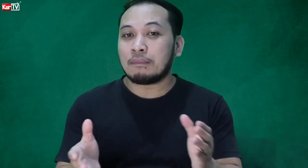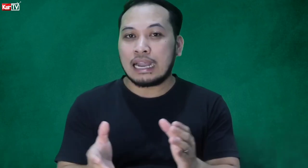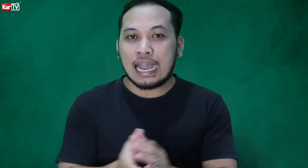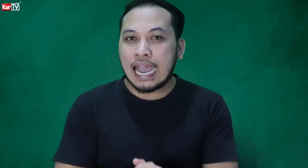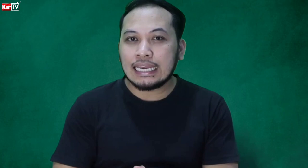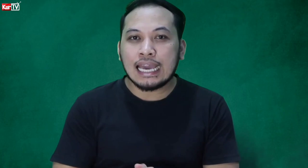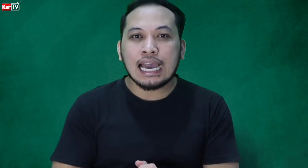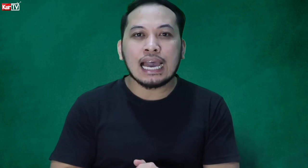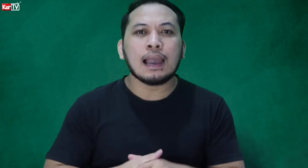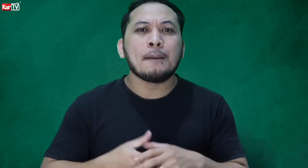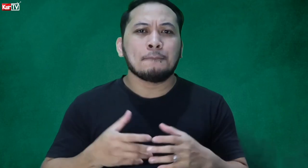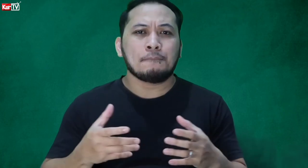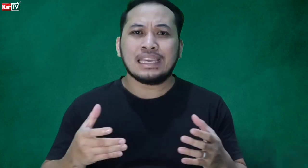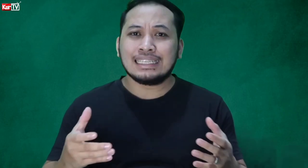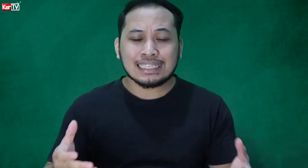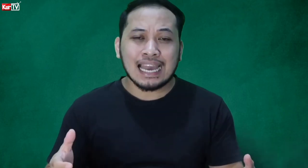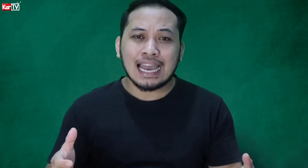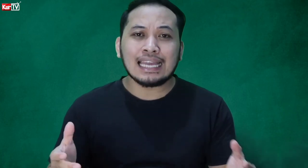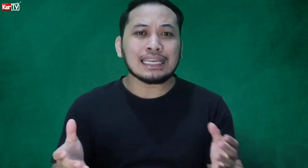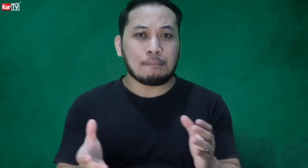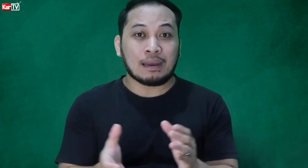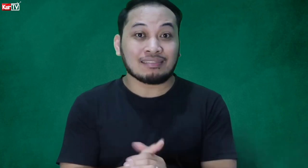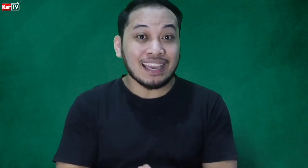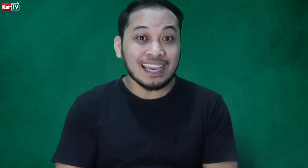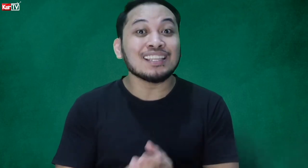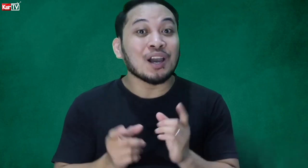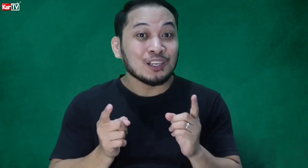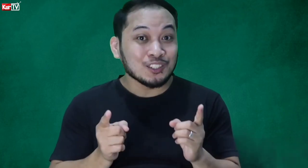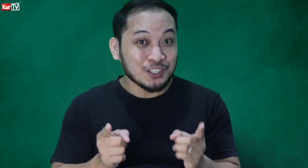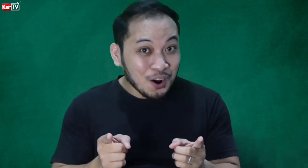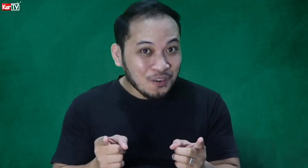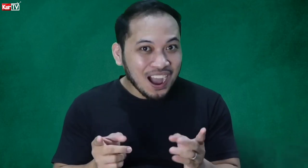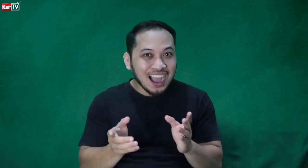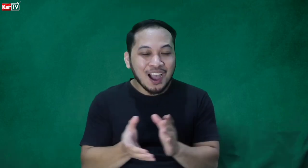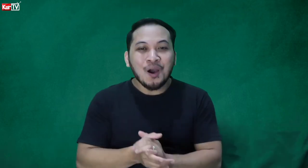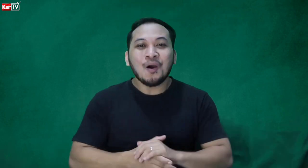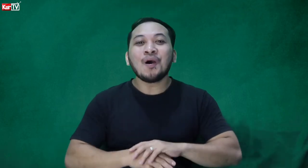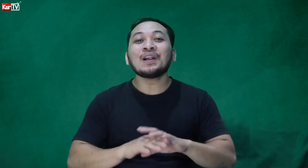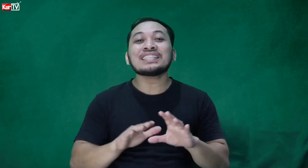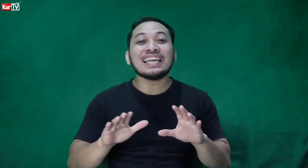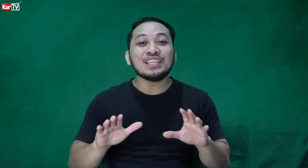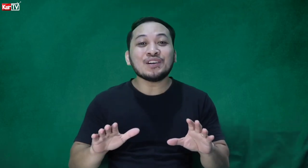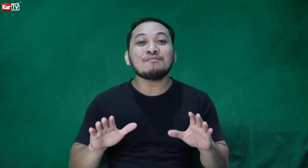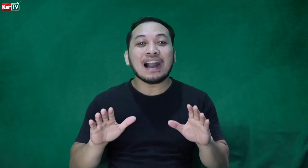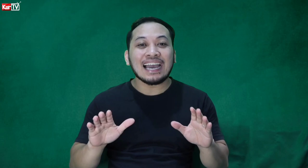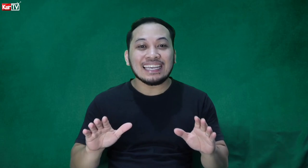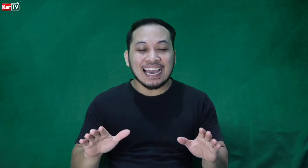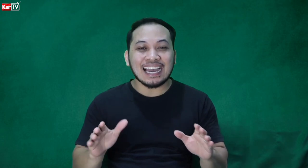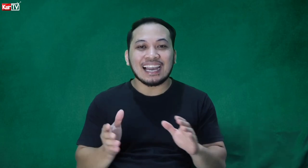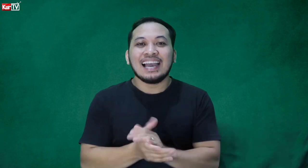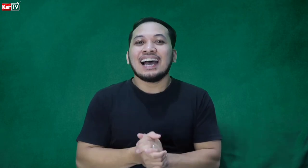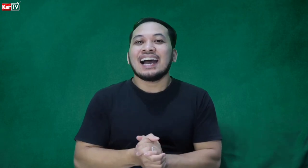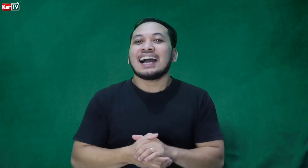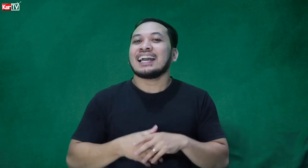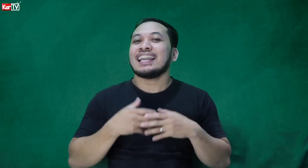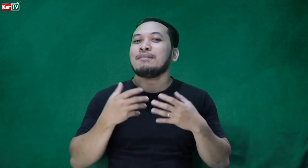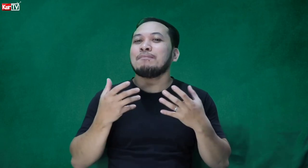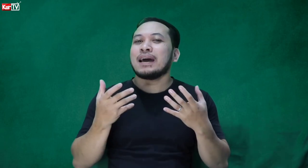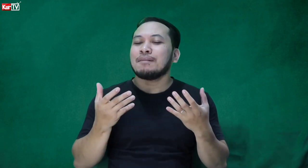kamag-anak, pinsan, kapatid, jowa, or sa inyong mga anak? Kaya naman para